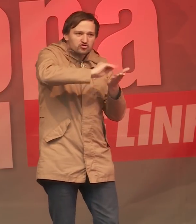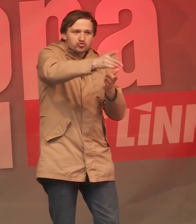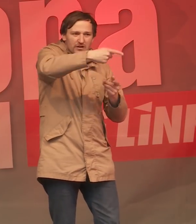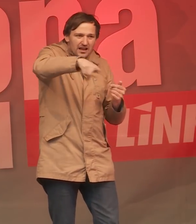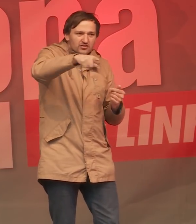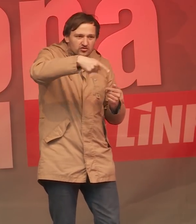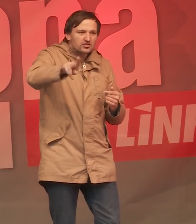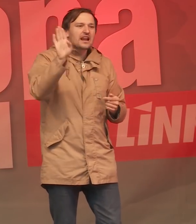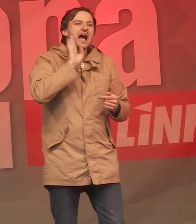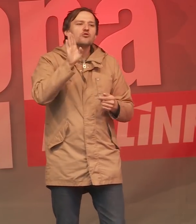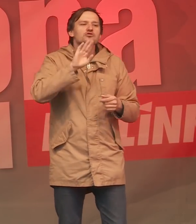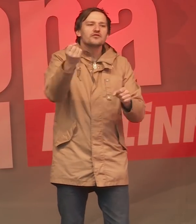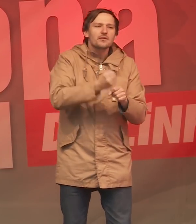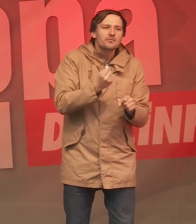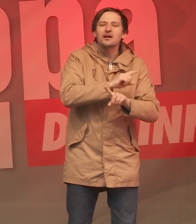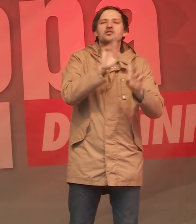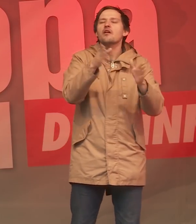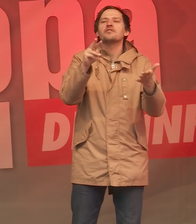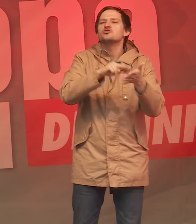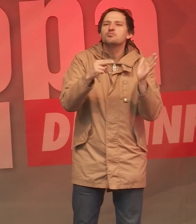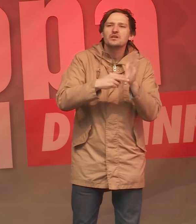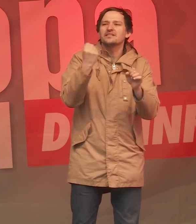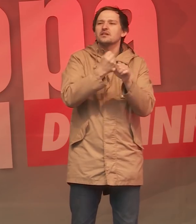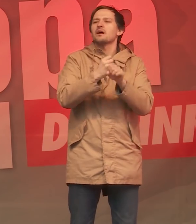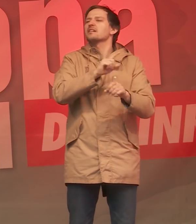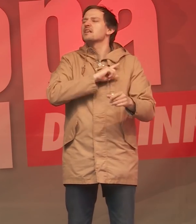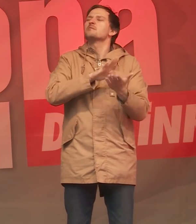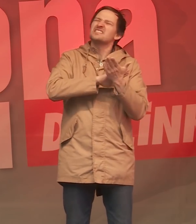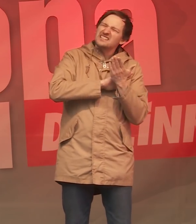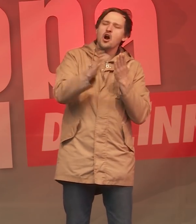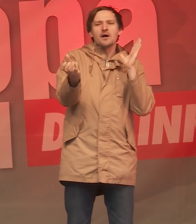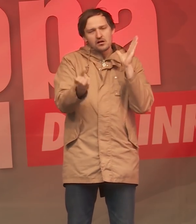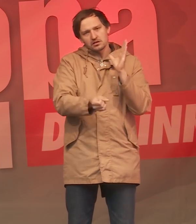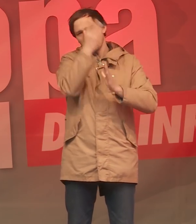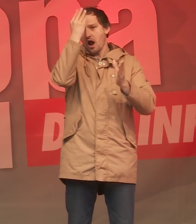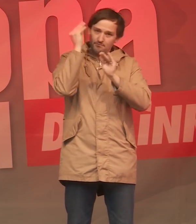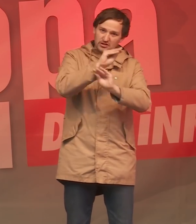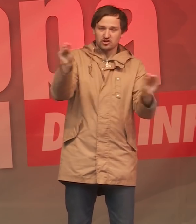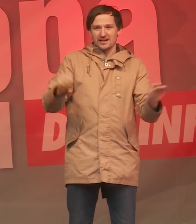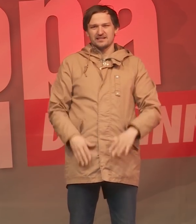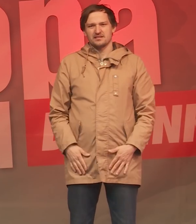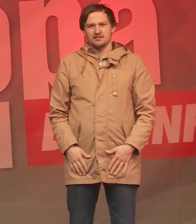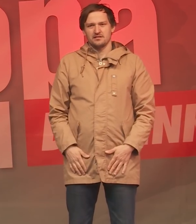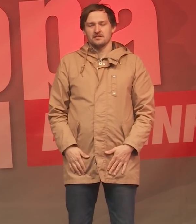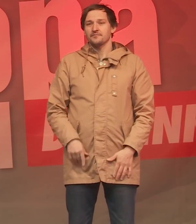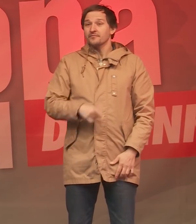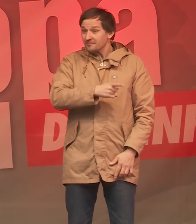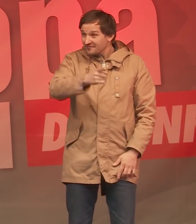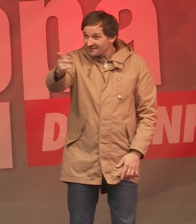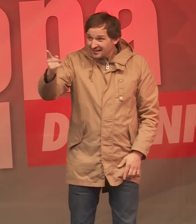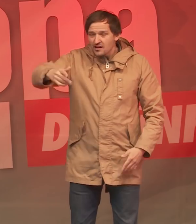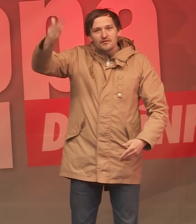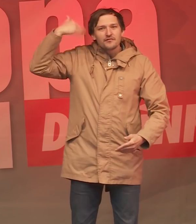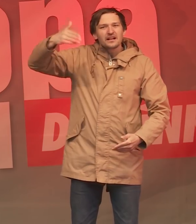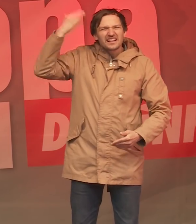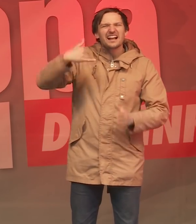Hausaufgaben machen und nicht auf die Straßenpolitik machen. An die sage ich ganz klar und auch hier in Nordrhein-Westfalen, ja verdammt nochmal, hätten sie in den